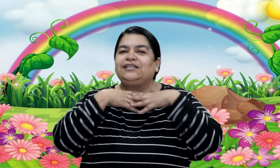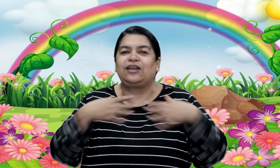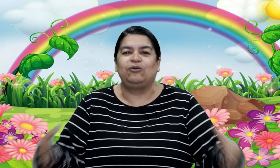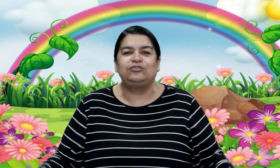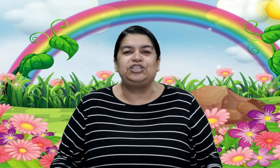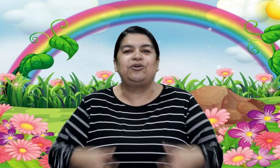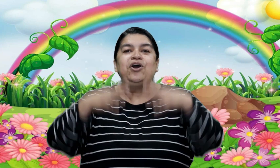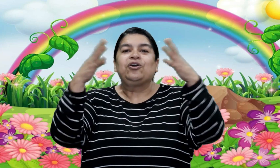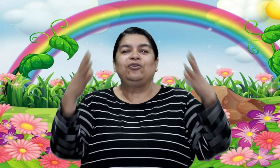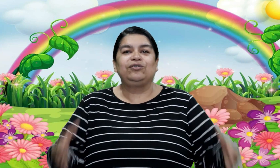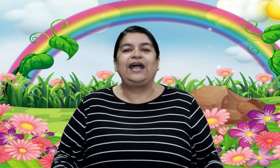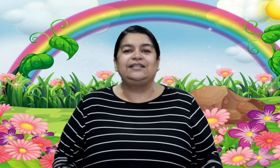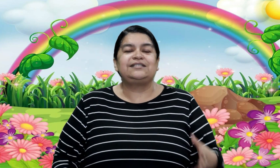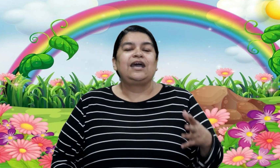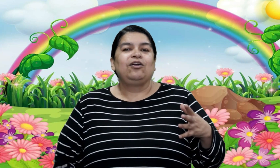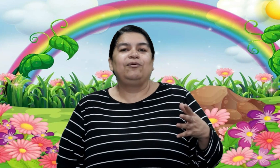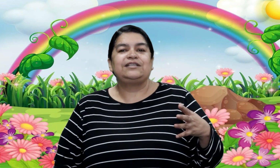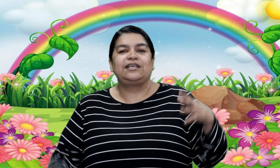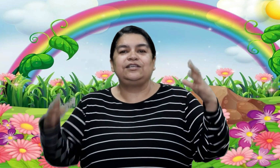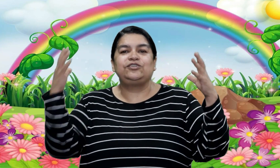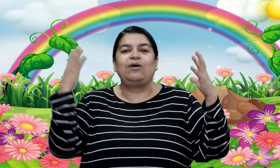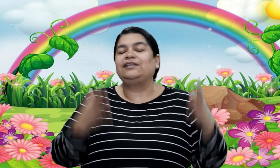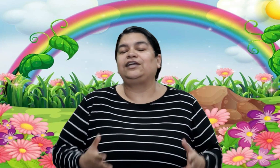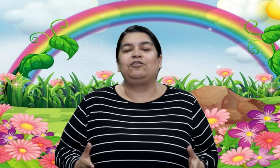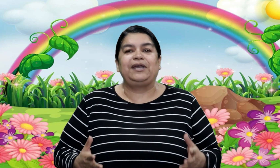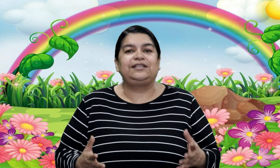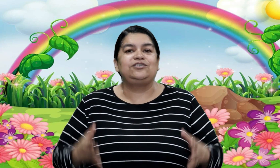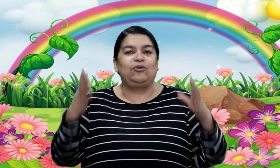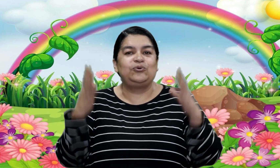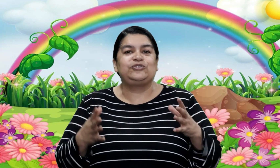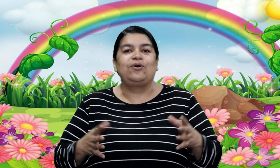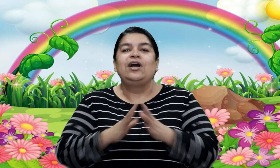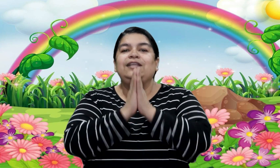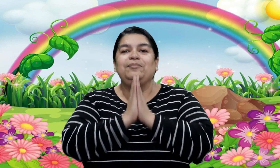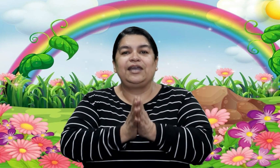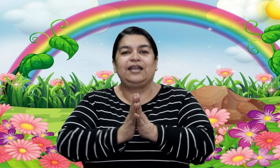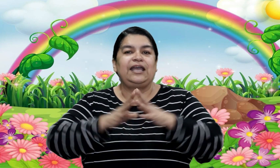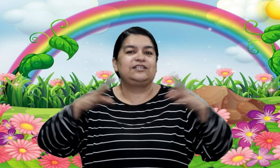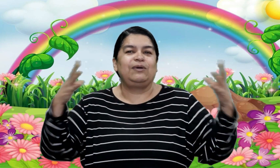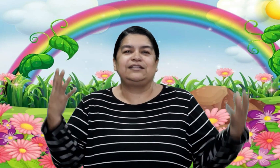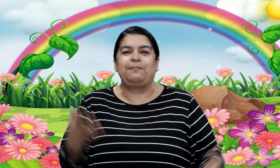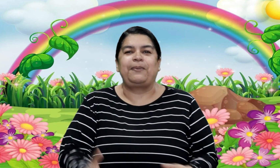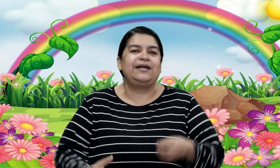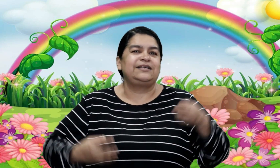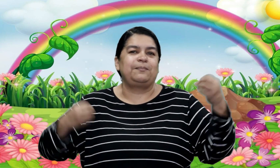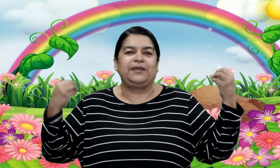cantar con los niños Con los grandes, como les he dicho anteriormente, yo lo uso también en escuelas de padres, en